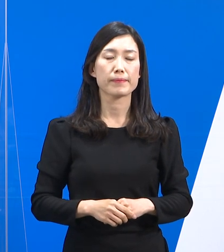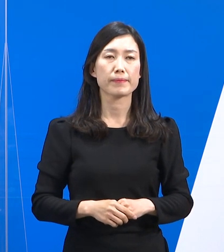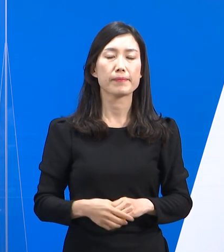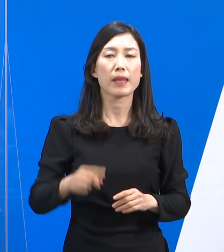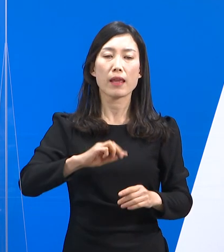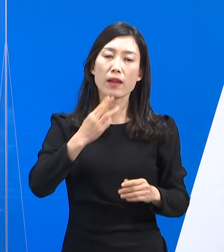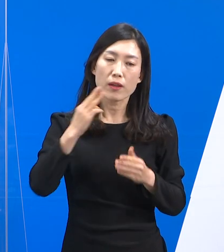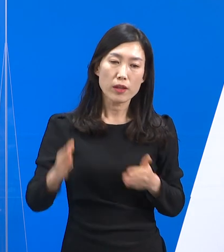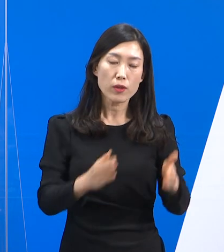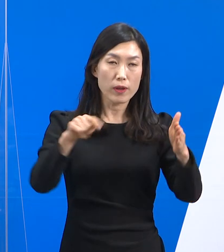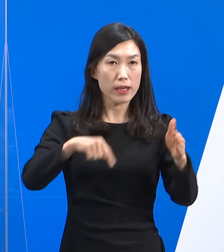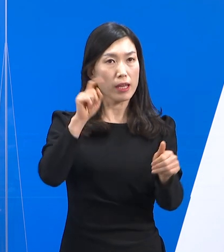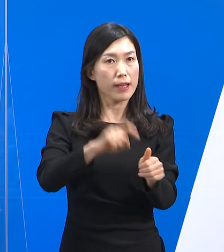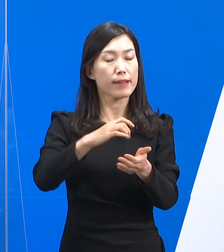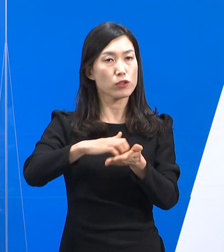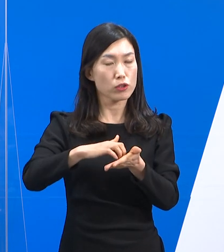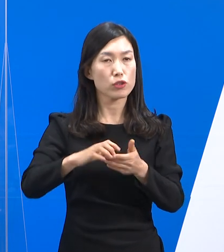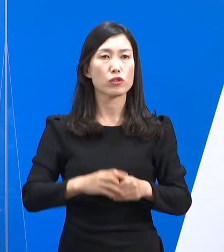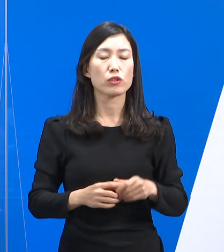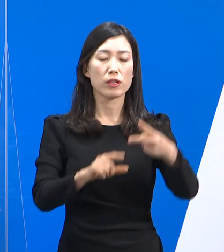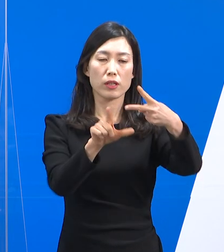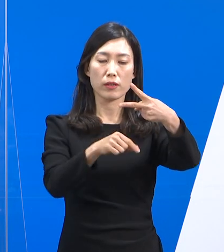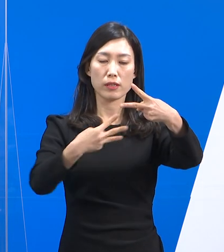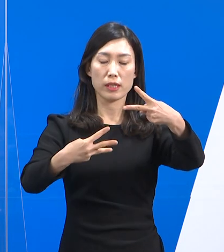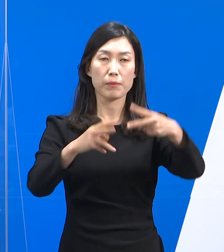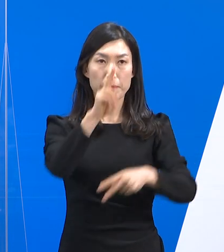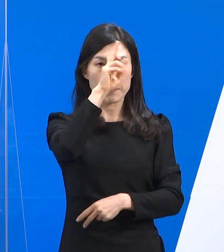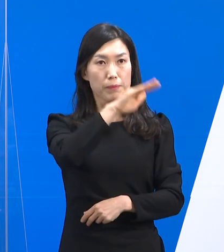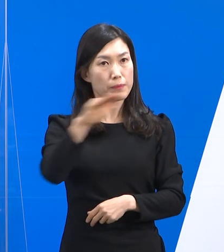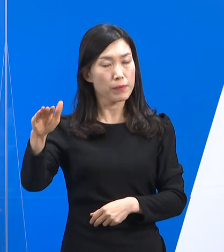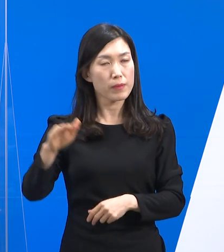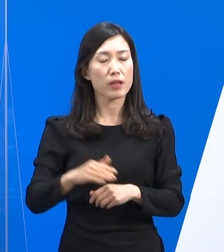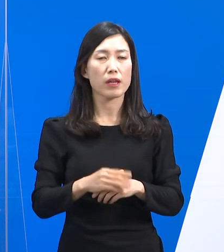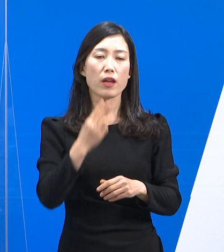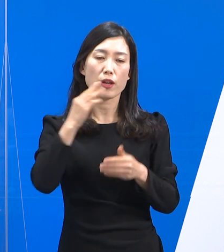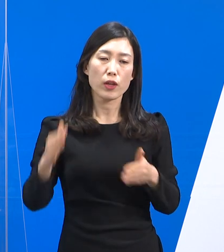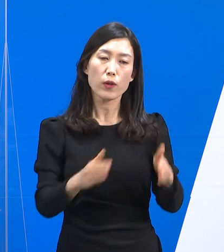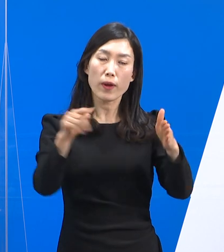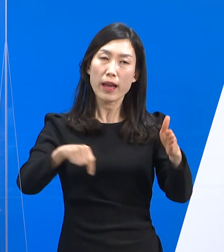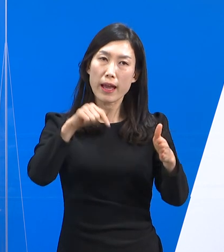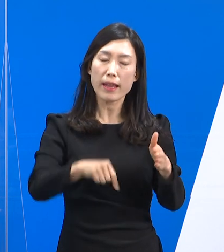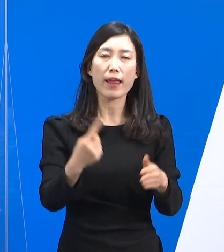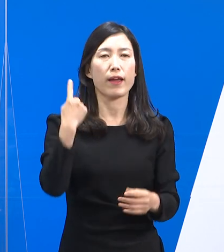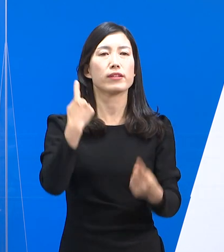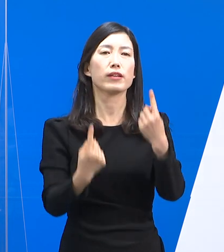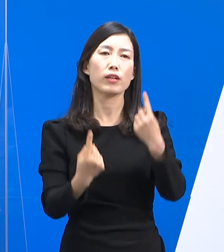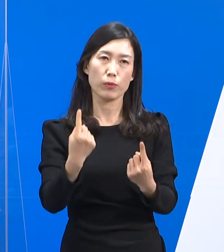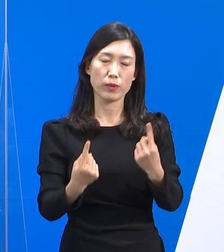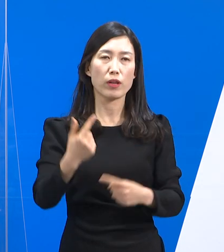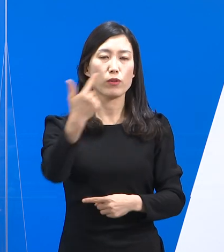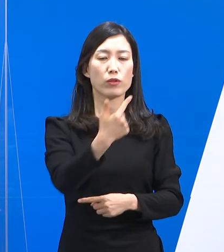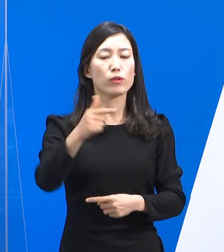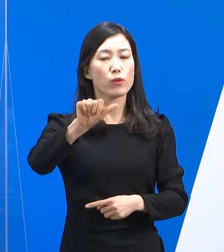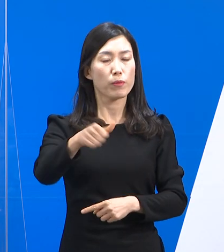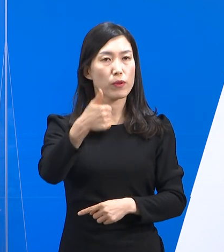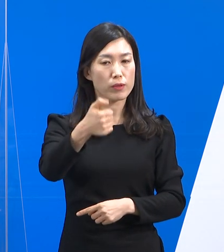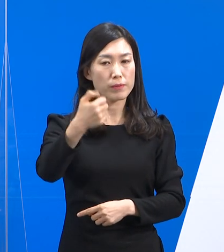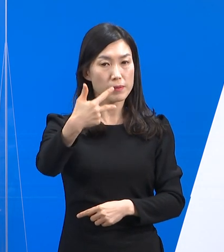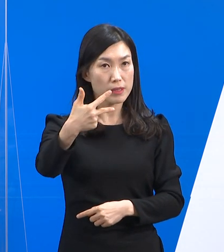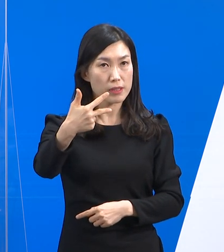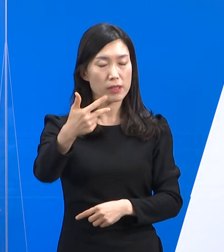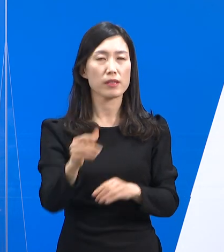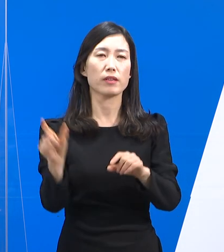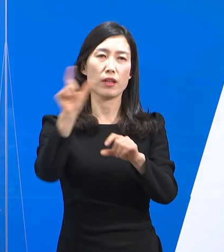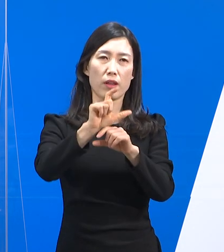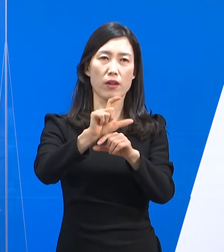다음은 경기도 확진자 발생 현황입니다. 2월 3일 0시 기준 경기도 확진자 수는 전일 오전 0시 대비 6557명